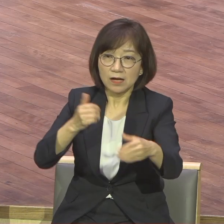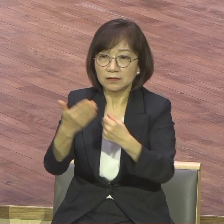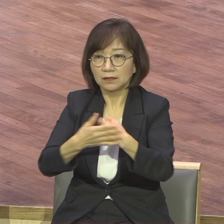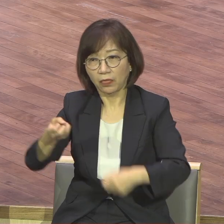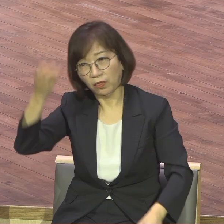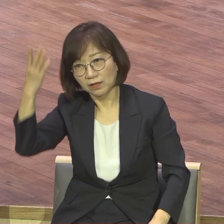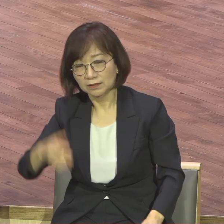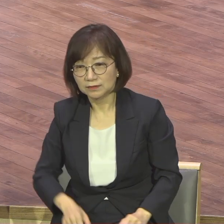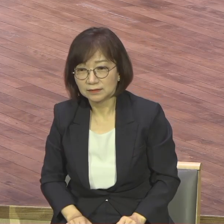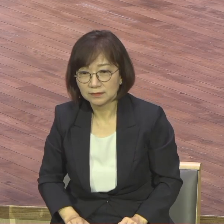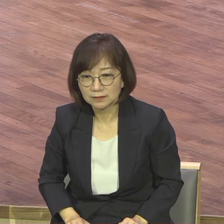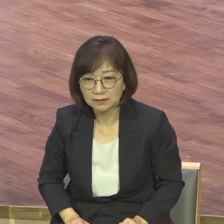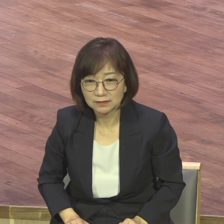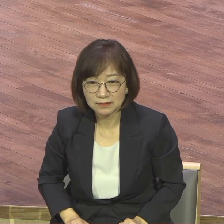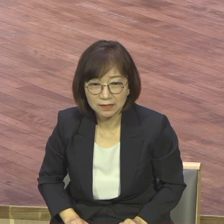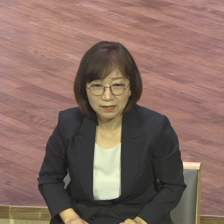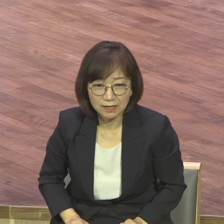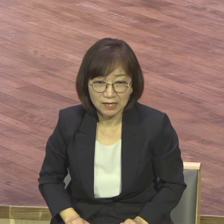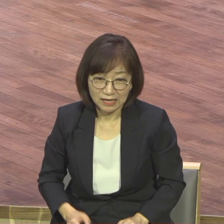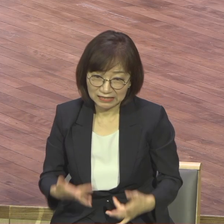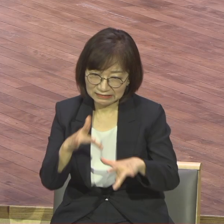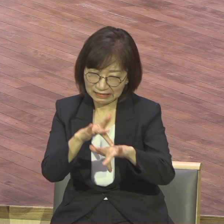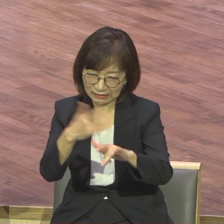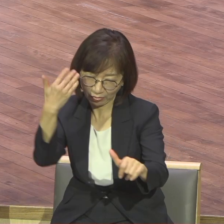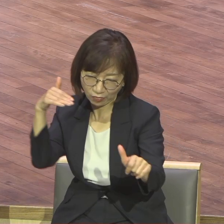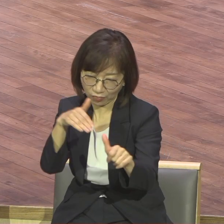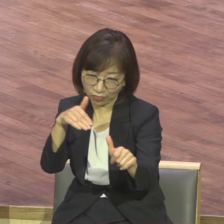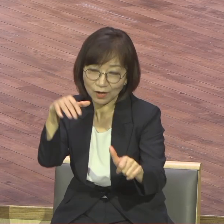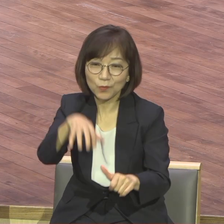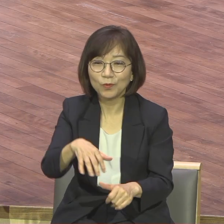사단이 집중돼 공격한 현장의 주차장이에요